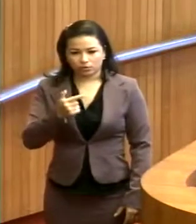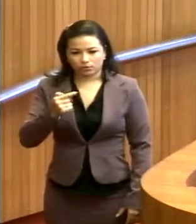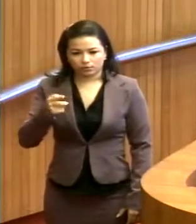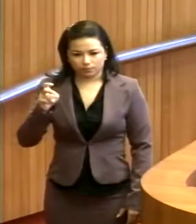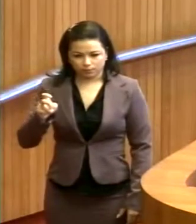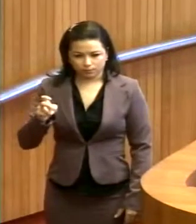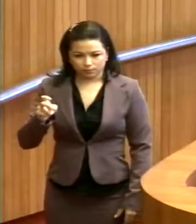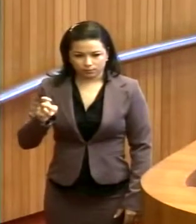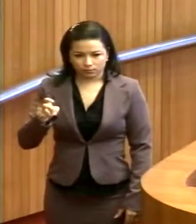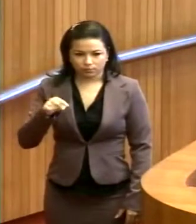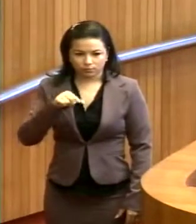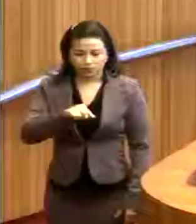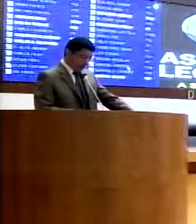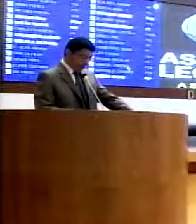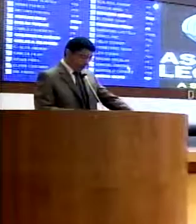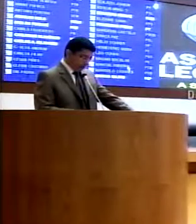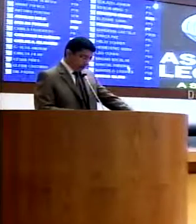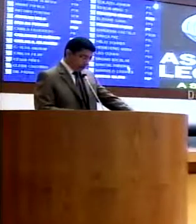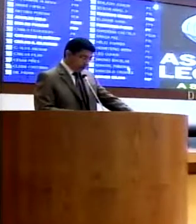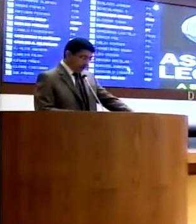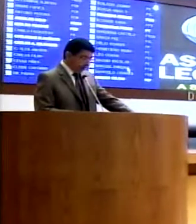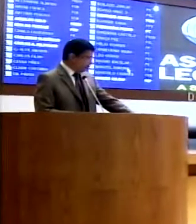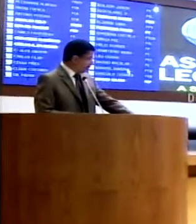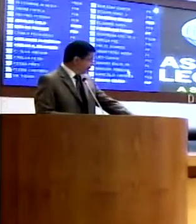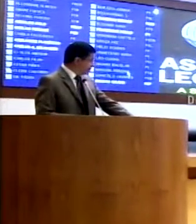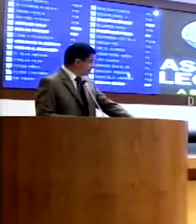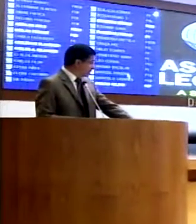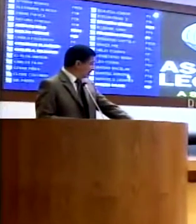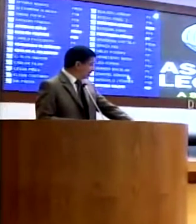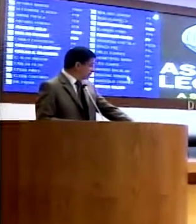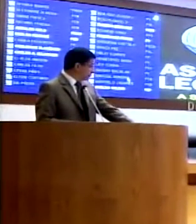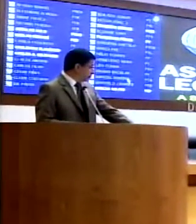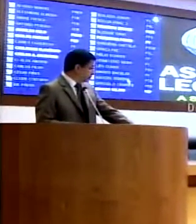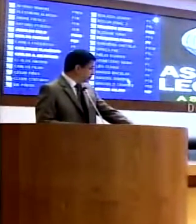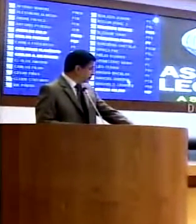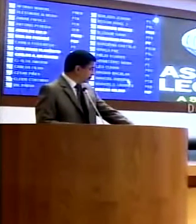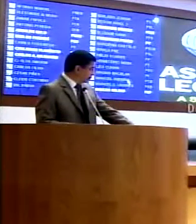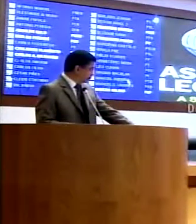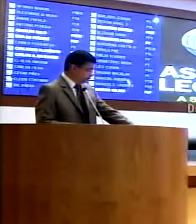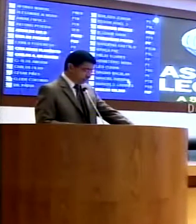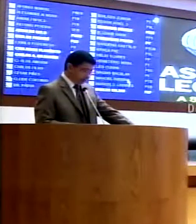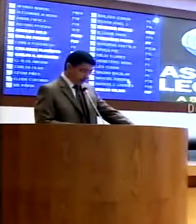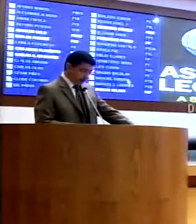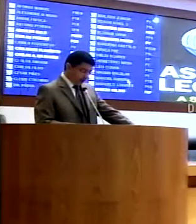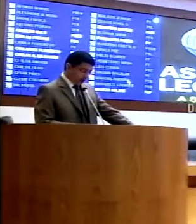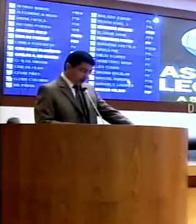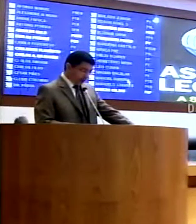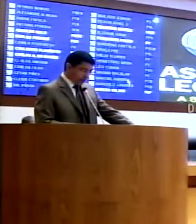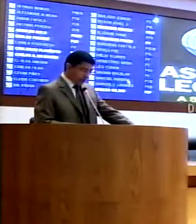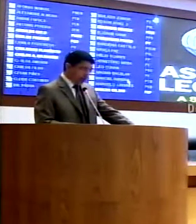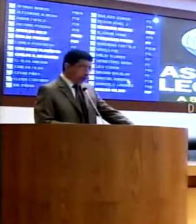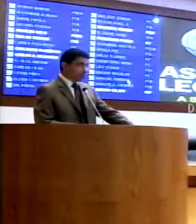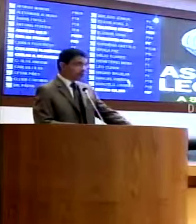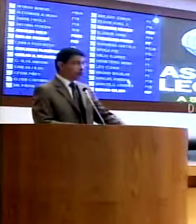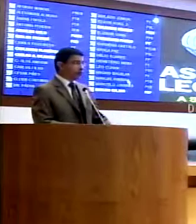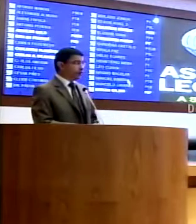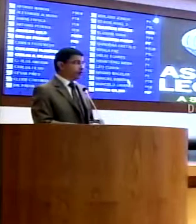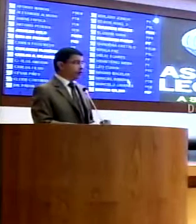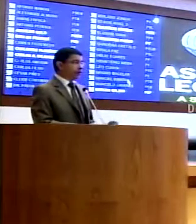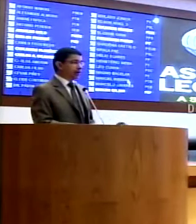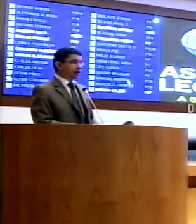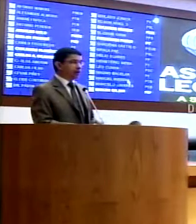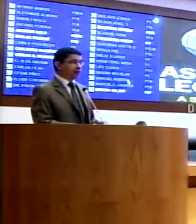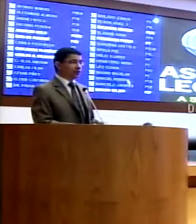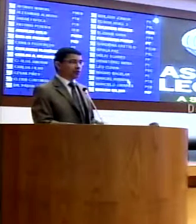a AMA que liga Amarante a Sítio Novo. Eu recebi cópias de um